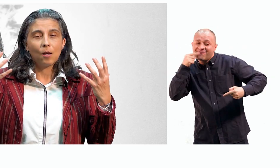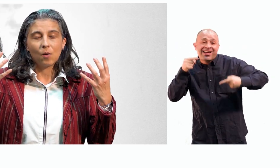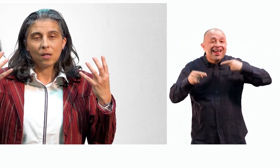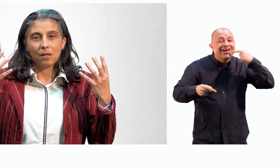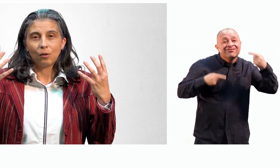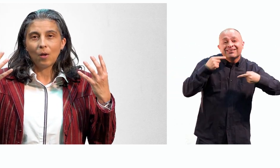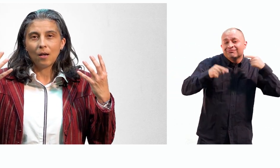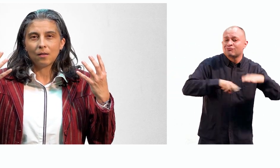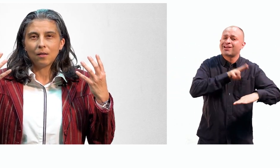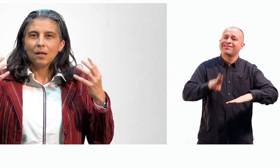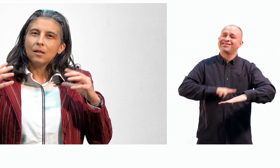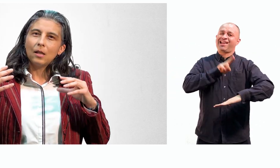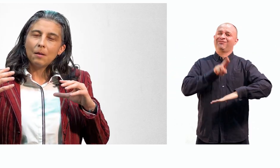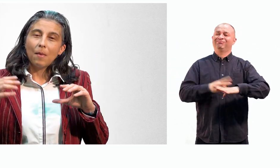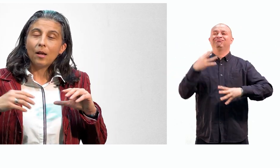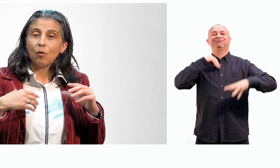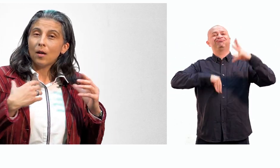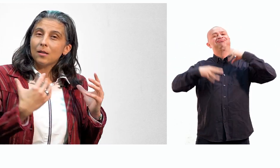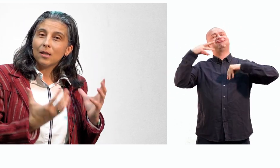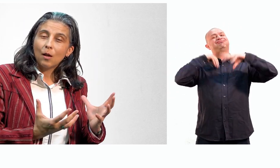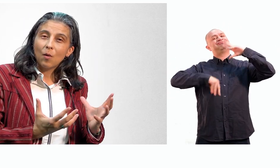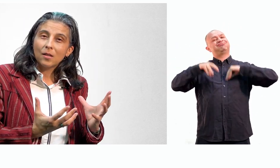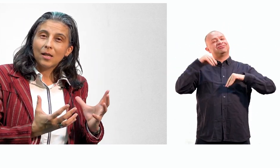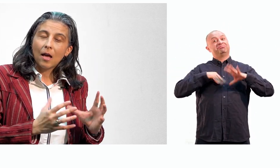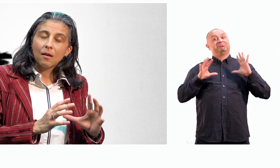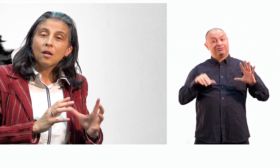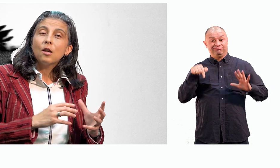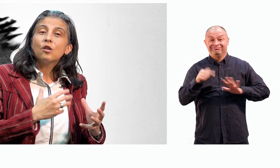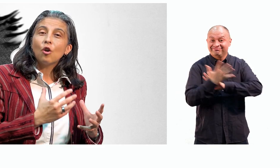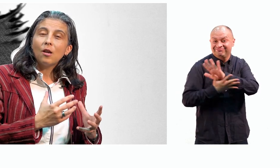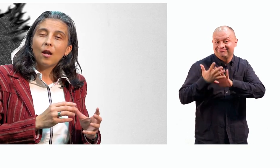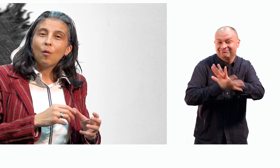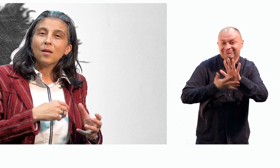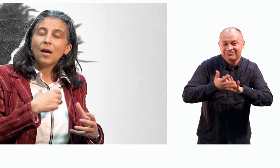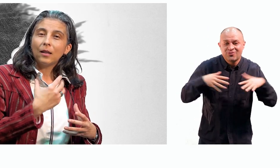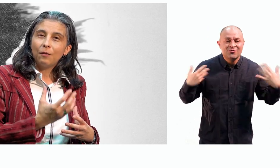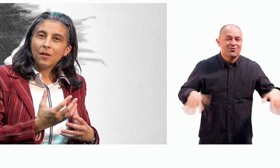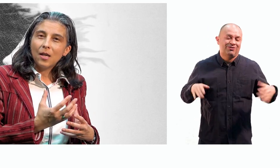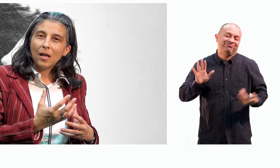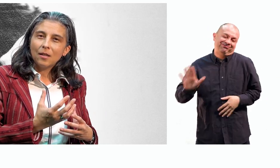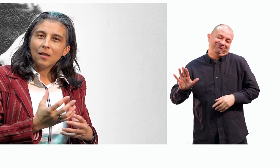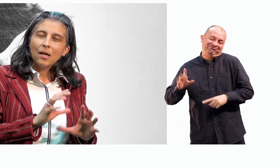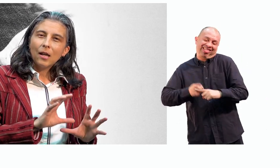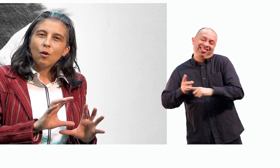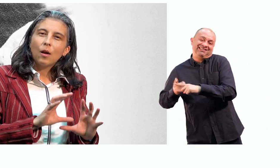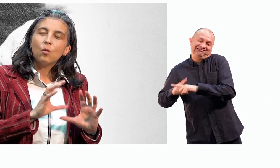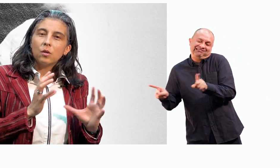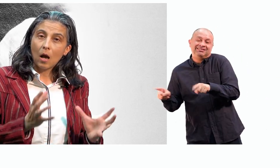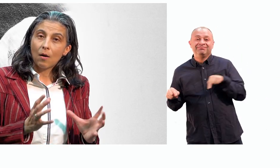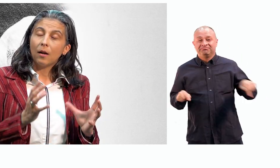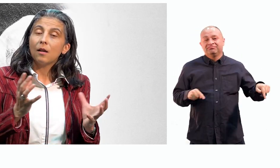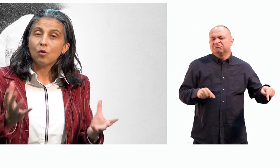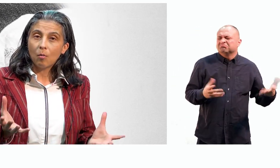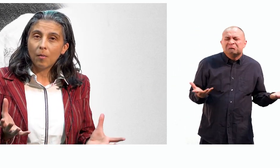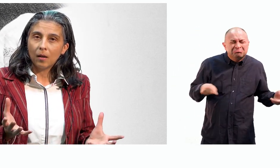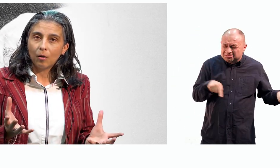lenguas naturales. Sin embargo, estas lenguas signadas son lenguas artificiales que lo que buscaban en su momento